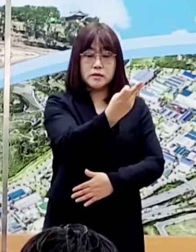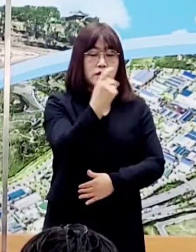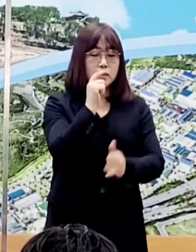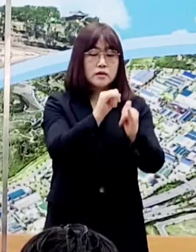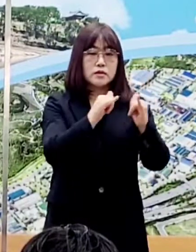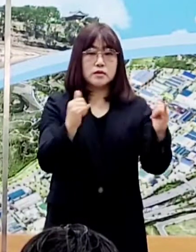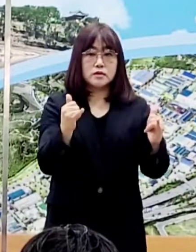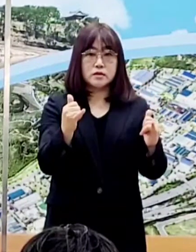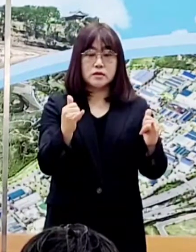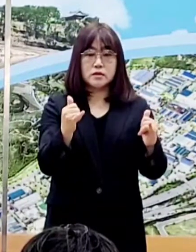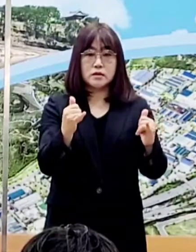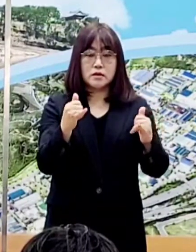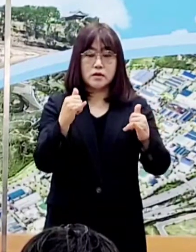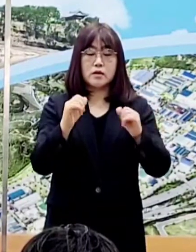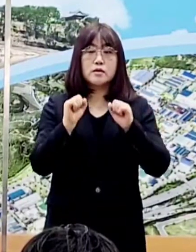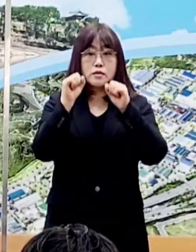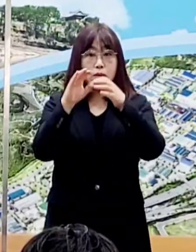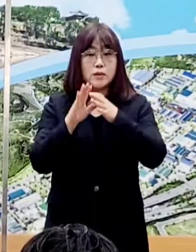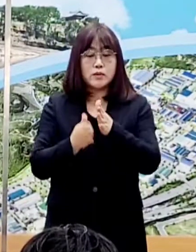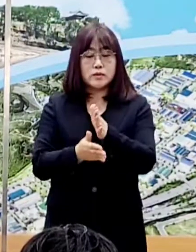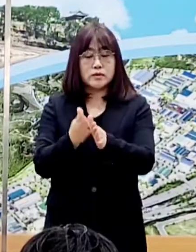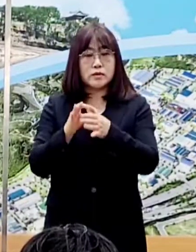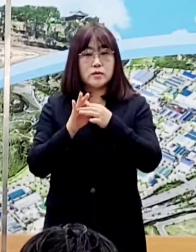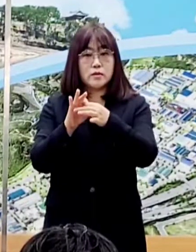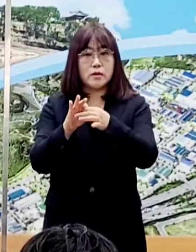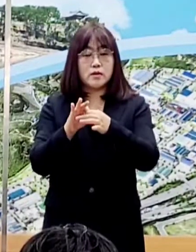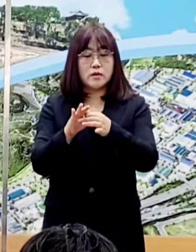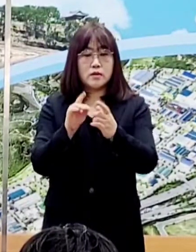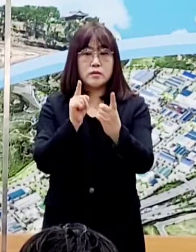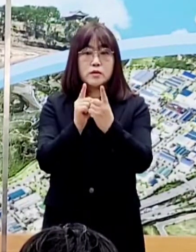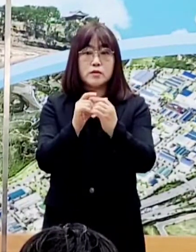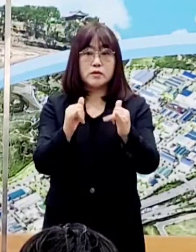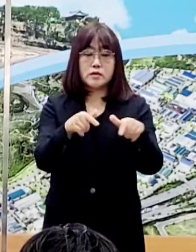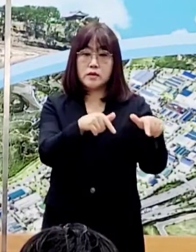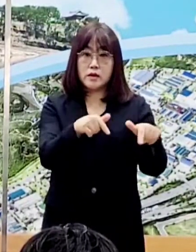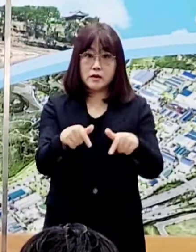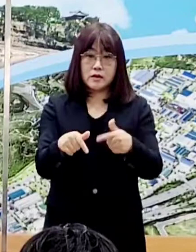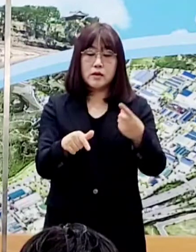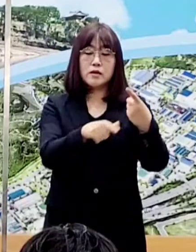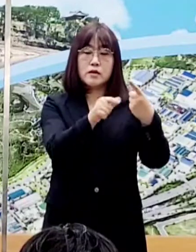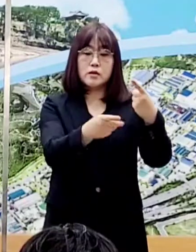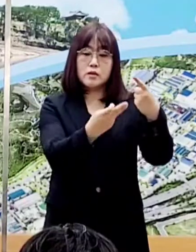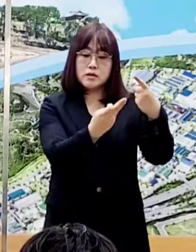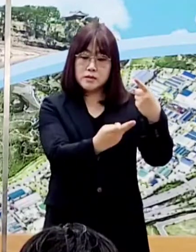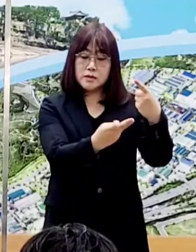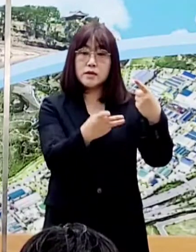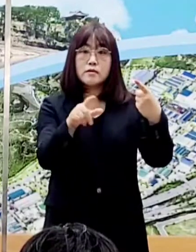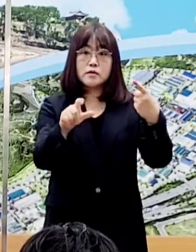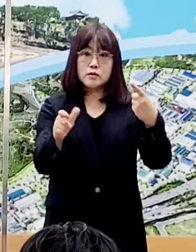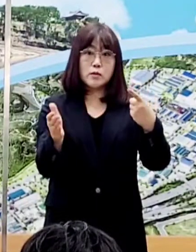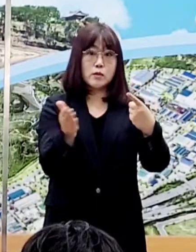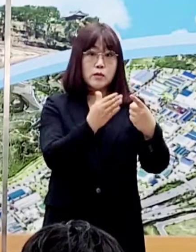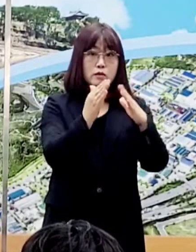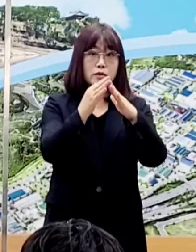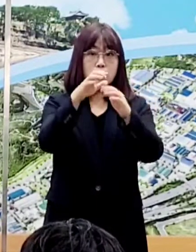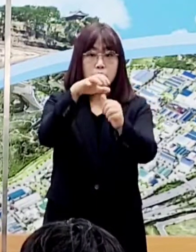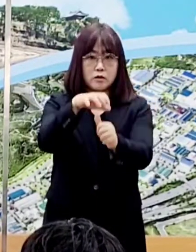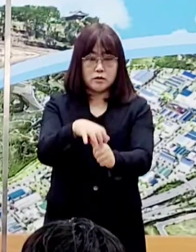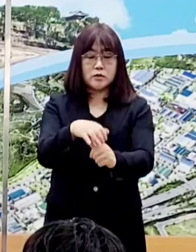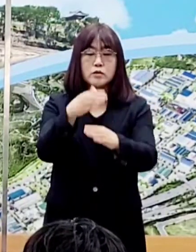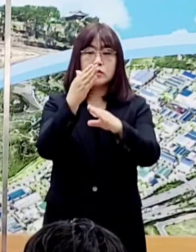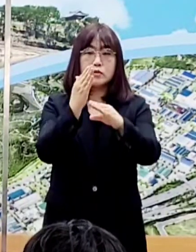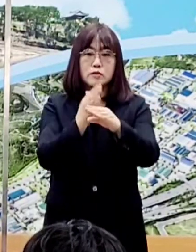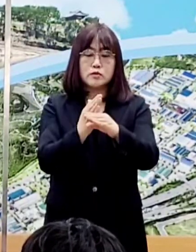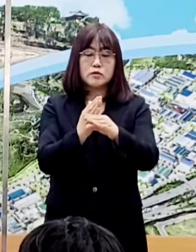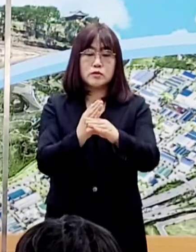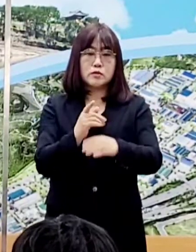확진자는 실내체육시설 관련 접촉자로 각각 13, 15일부터 자가격리 중이었으며,